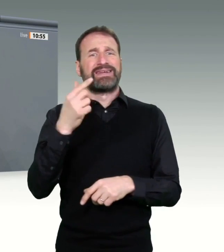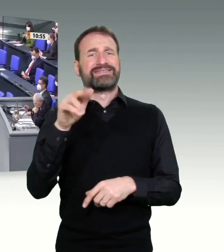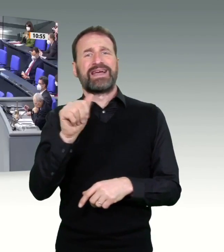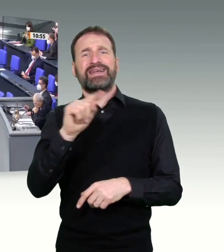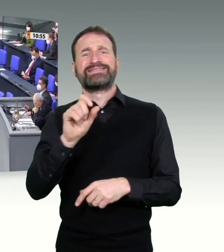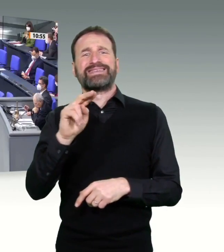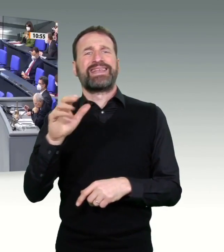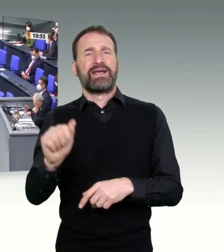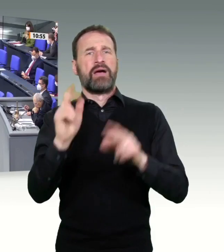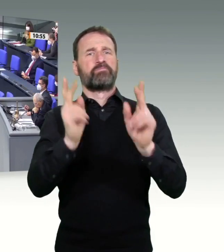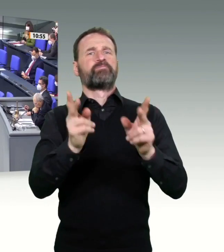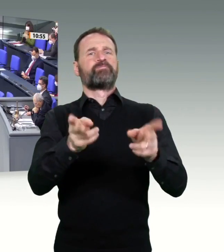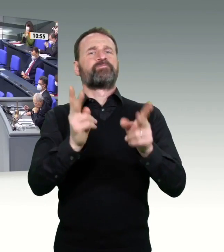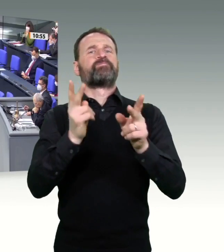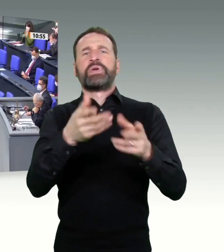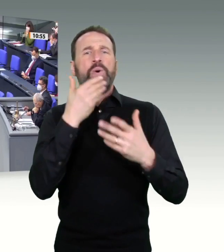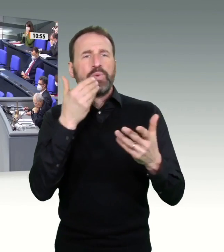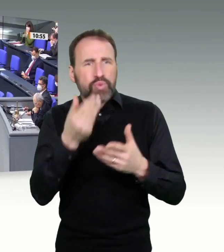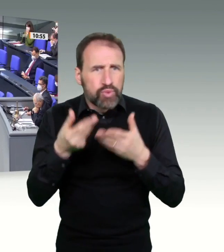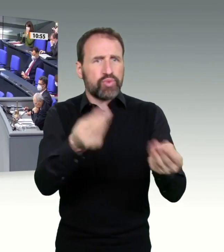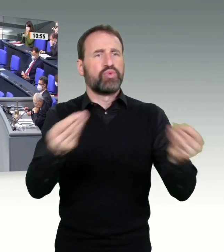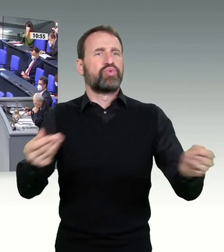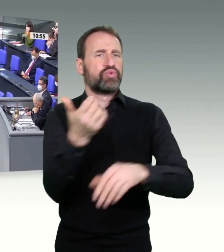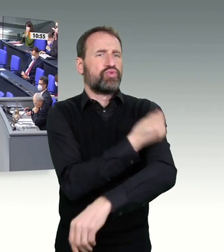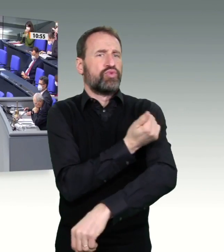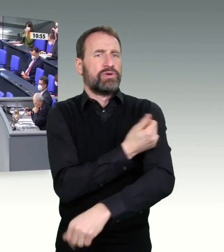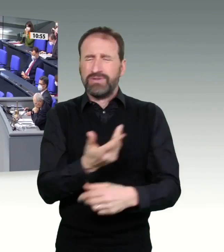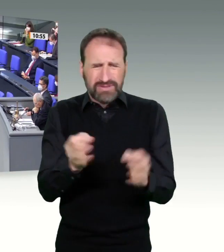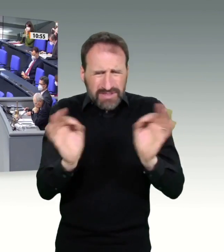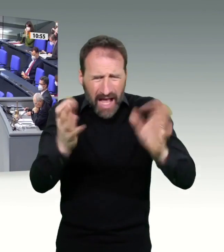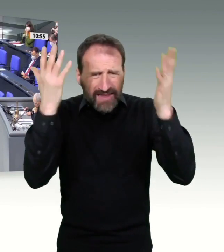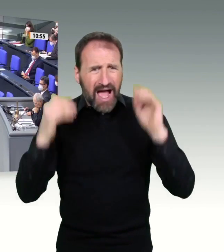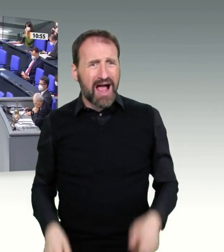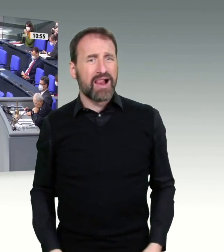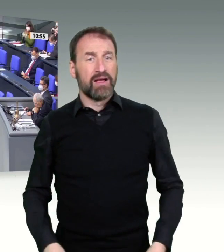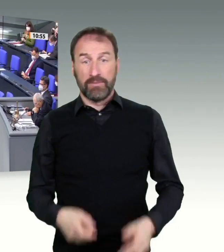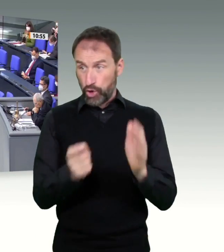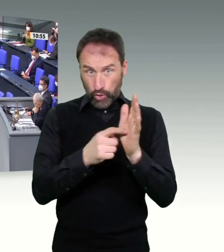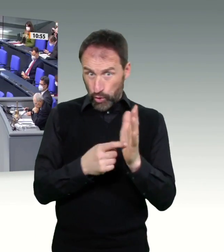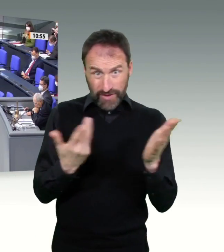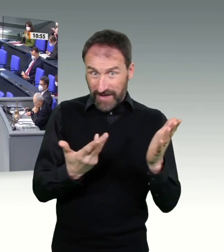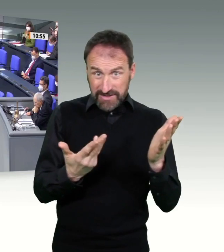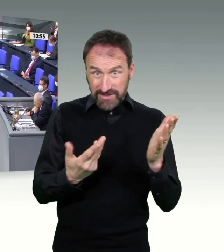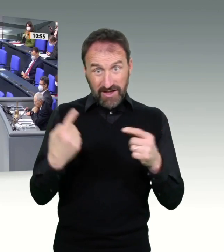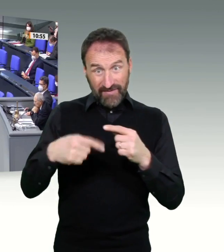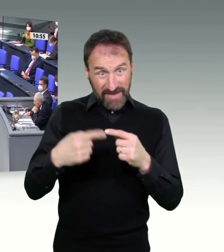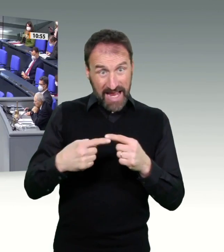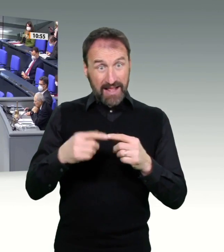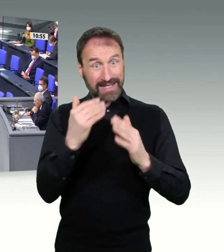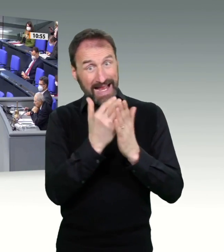herankommen, wo sie sie täglich sehen können. Wir haben ja die Idee schon gehabt, statt Börse vor Acht Gesundheit vor Acht, wegen Meider. Auch Sie,